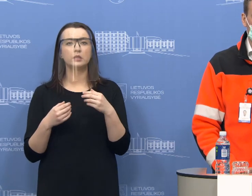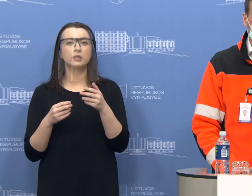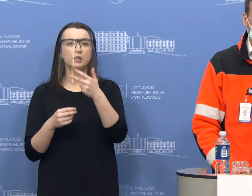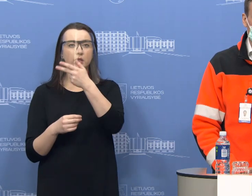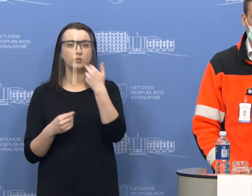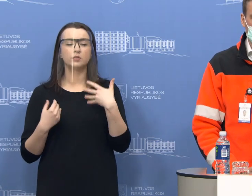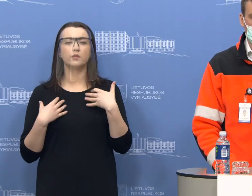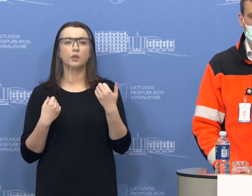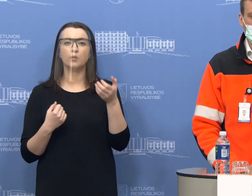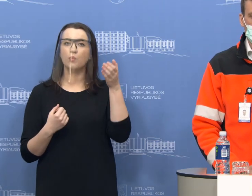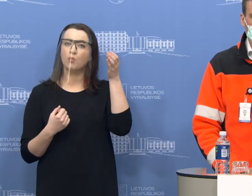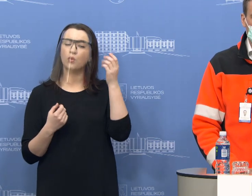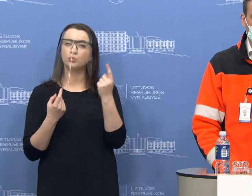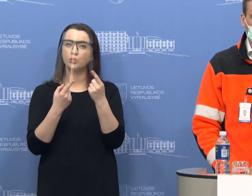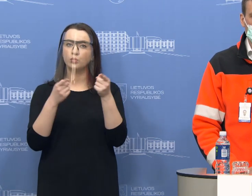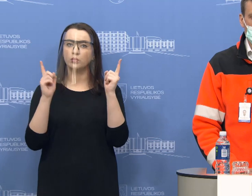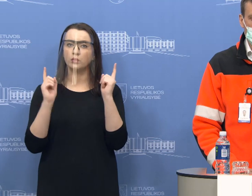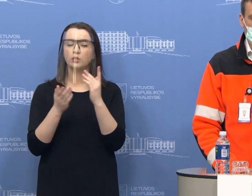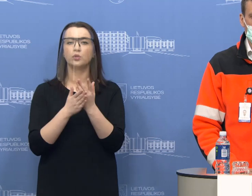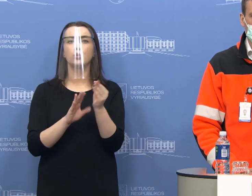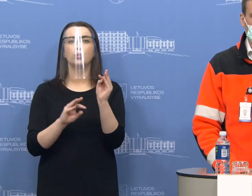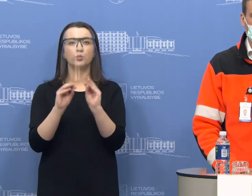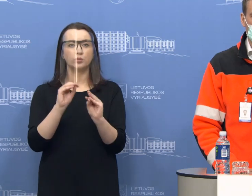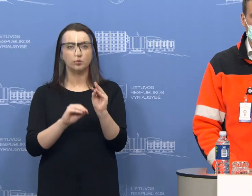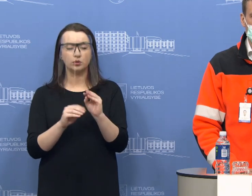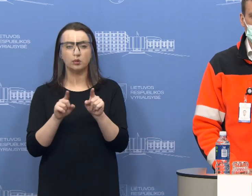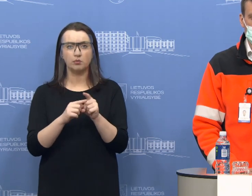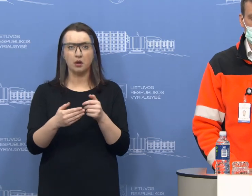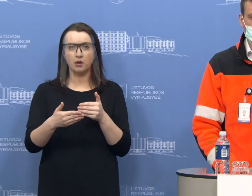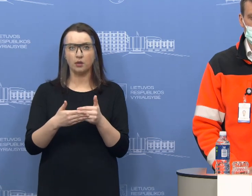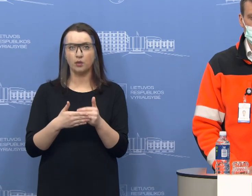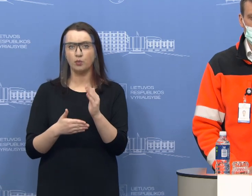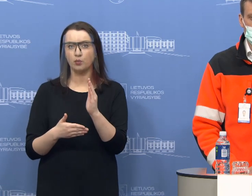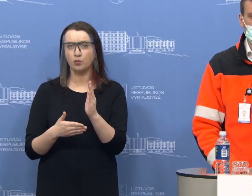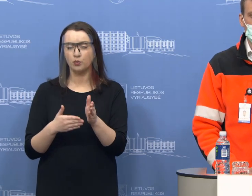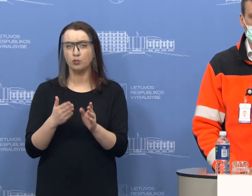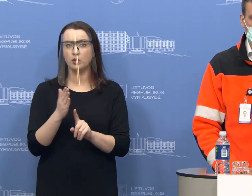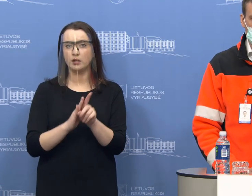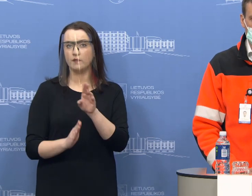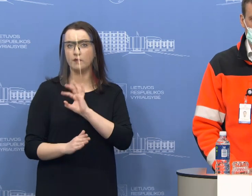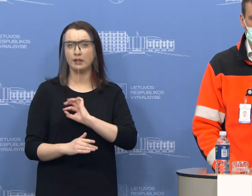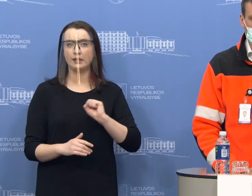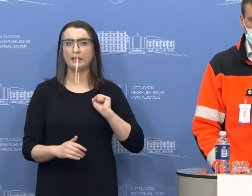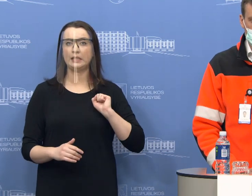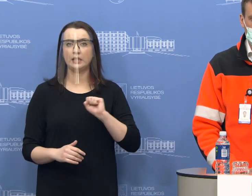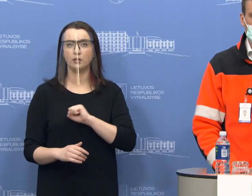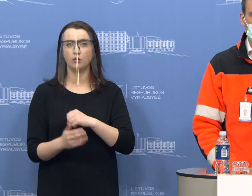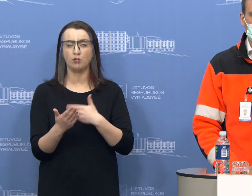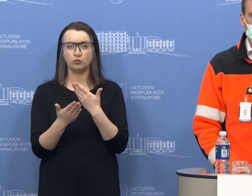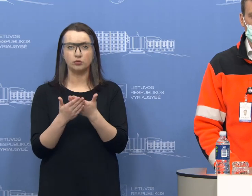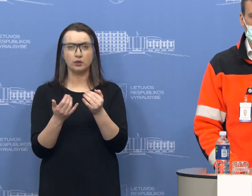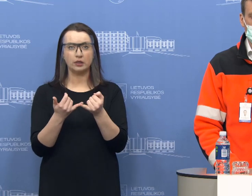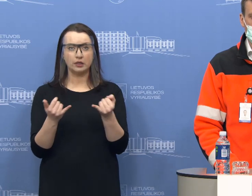Mokslo universitetu yra kuriama ir artimiausiamis dienomis pradės veikti gydytojų konsultacinė linija,